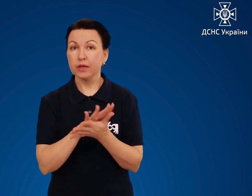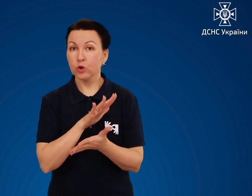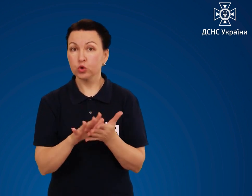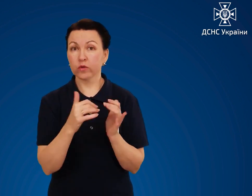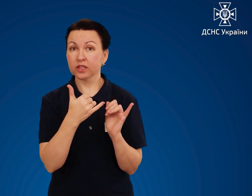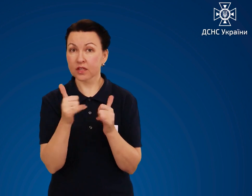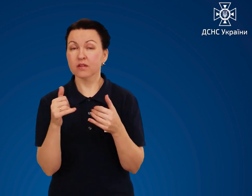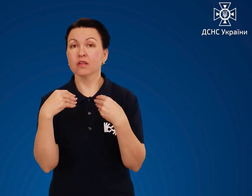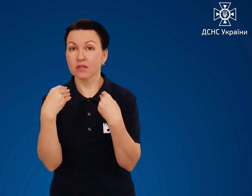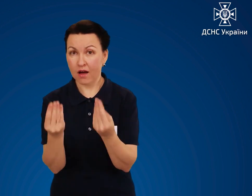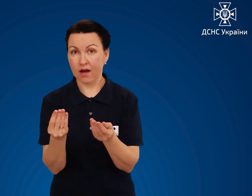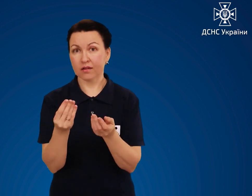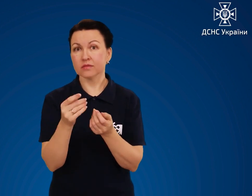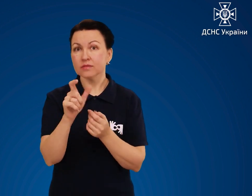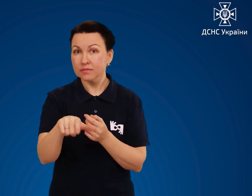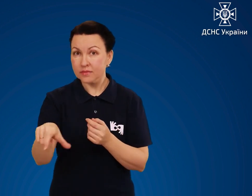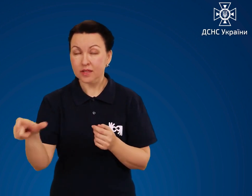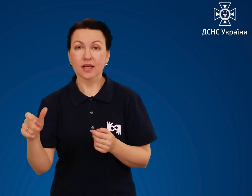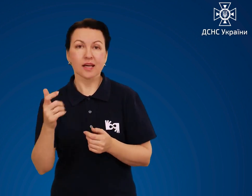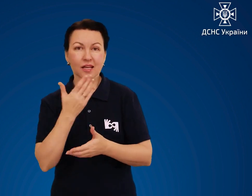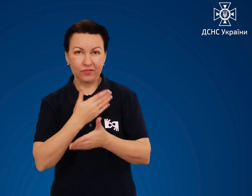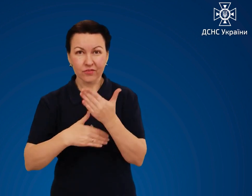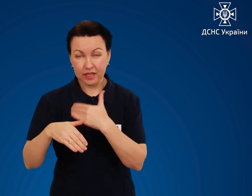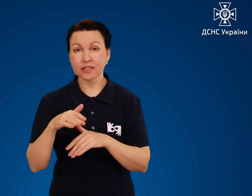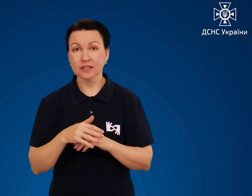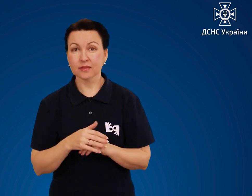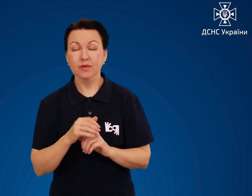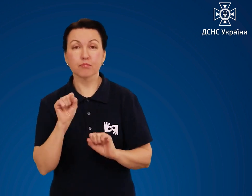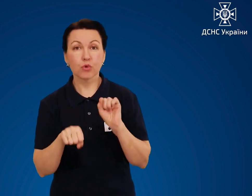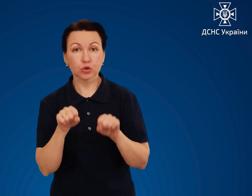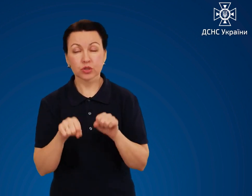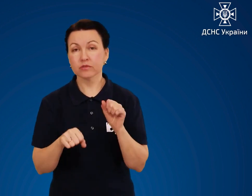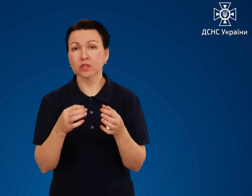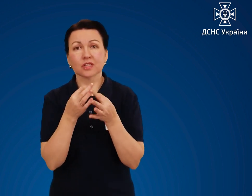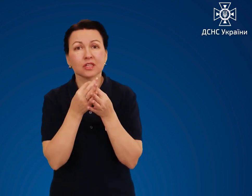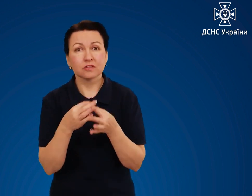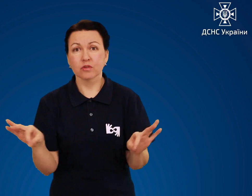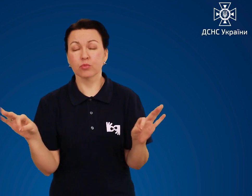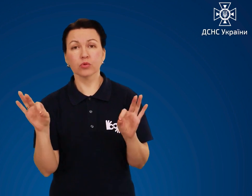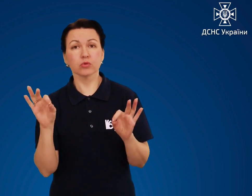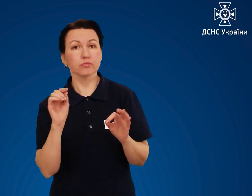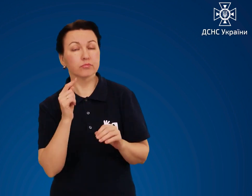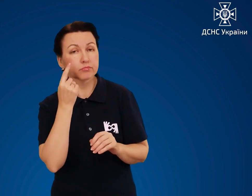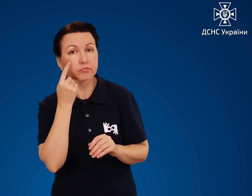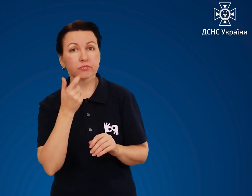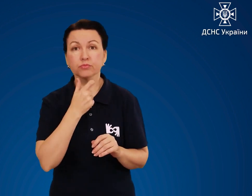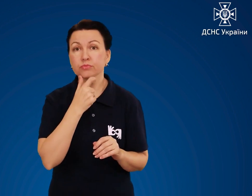надасть користувачам, зокрема особам з інвалідністю, змогу доступу до важливих оновлень,